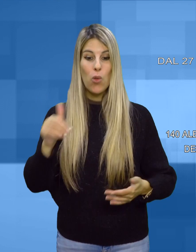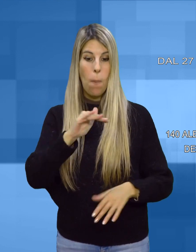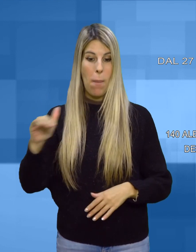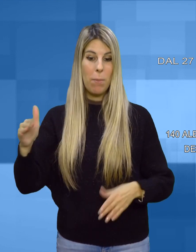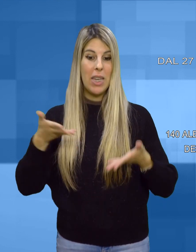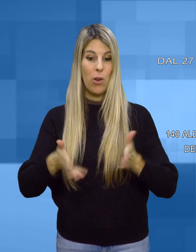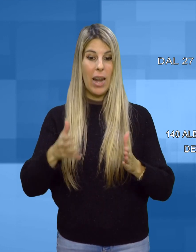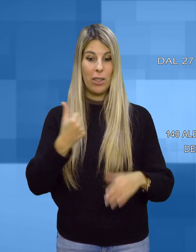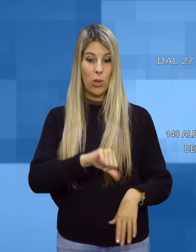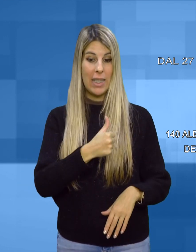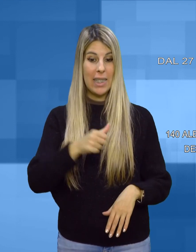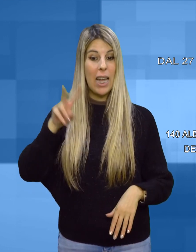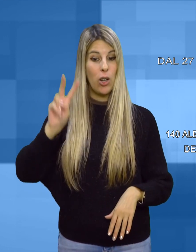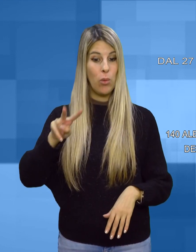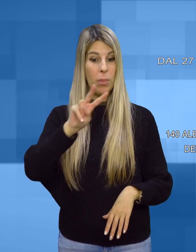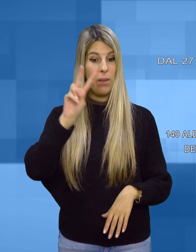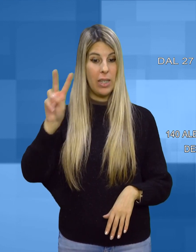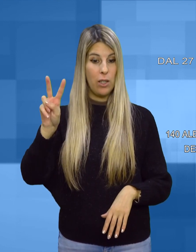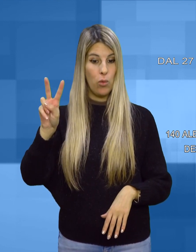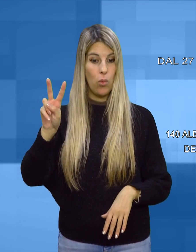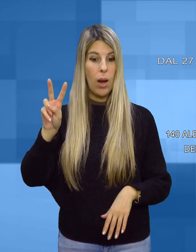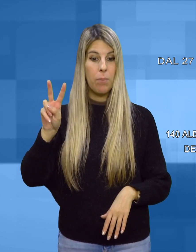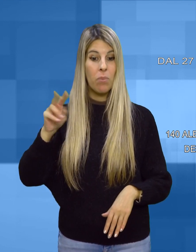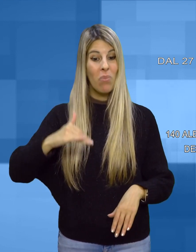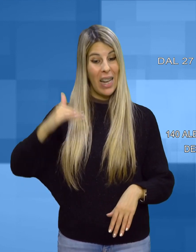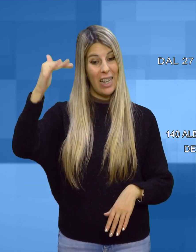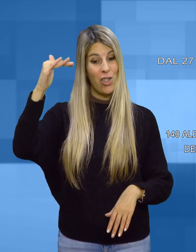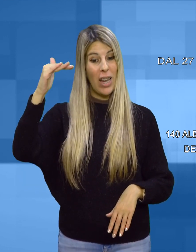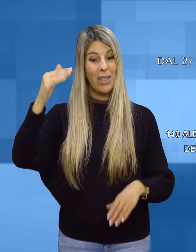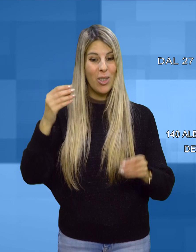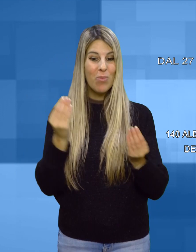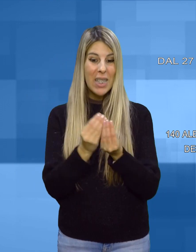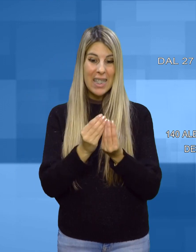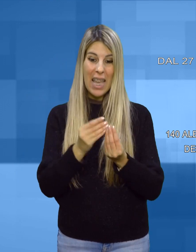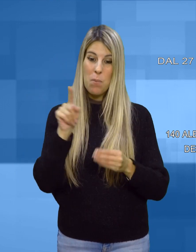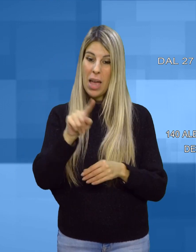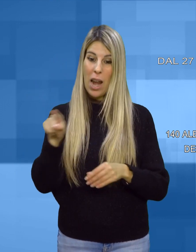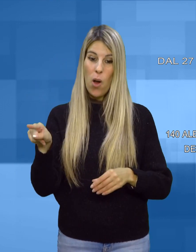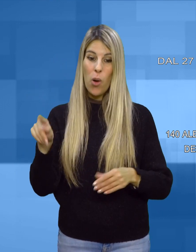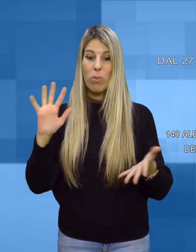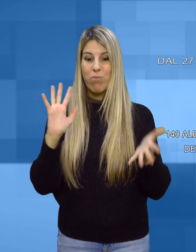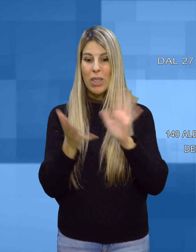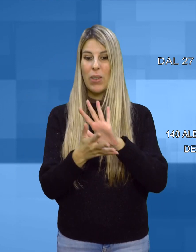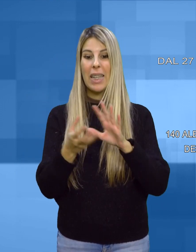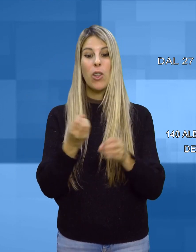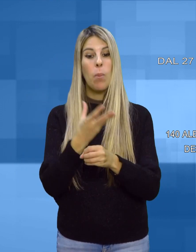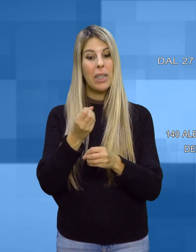crescendo insieme a loro e diventando un patrimonio per le generazioni future ha evidenziato il sindaco Massimiliano Sanna